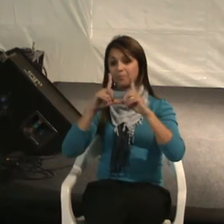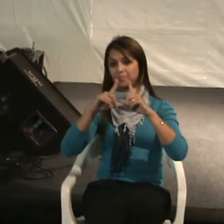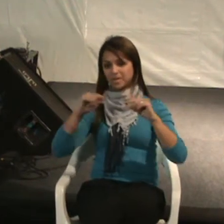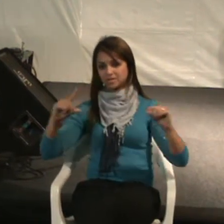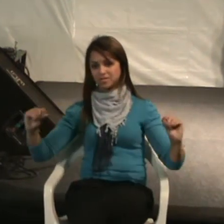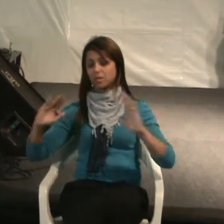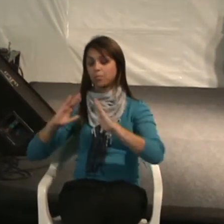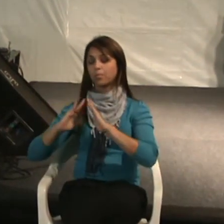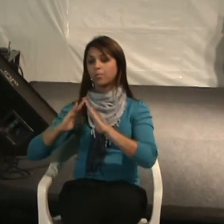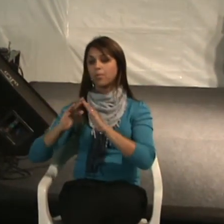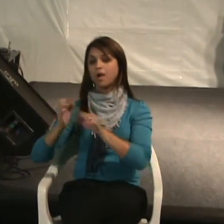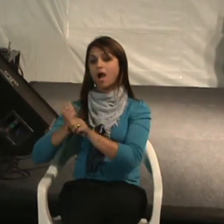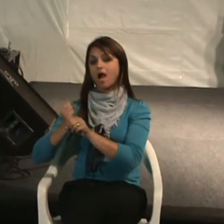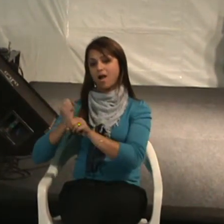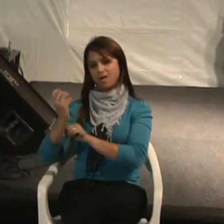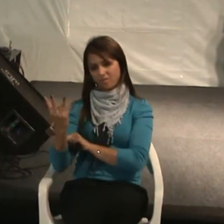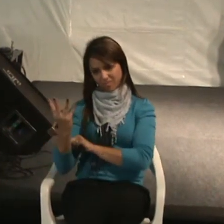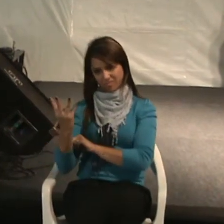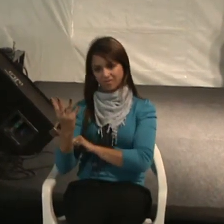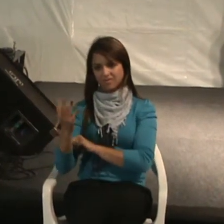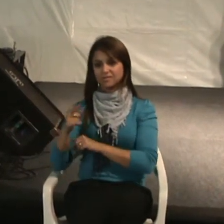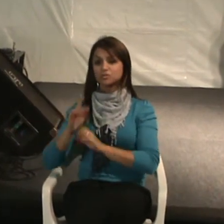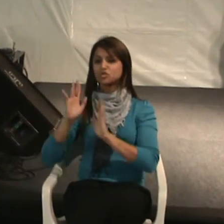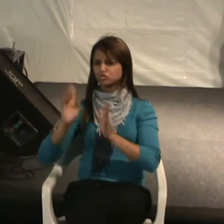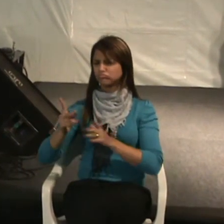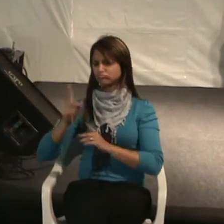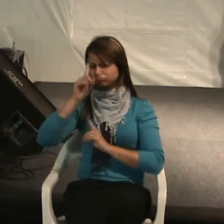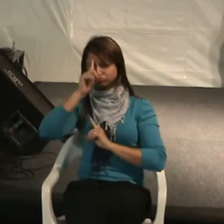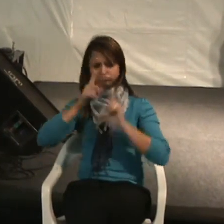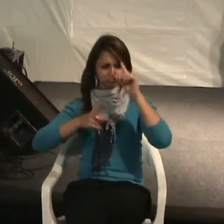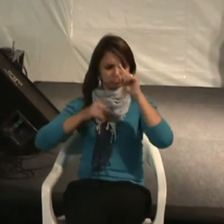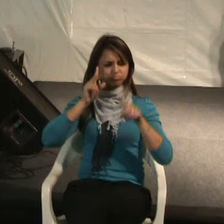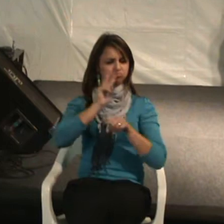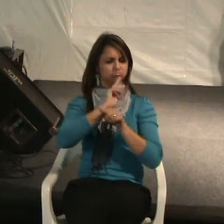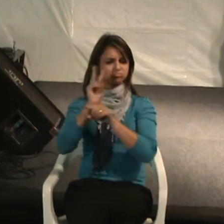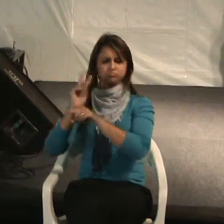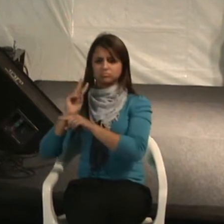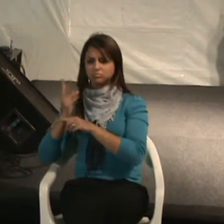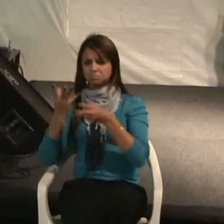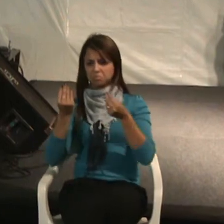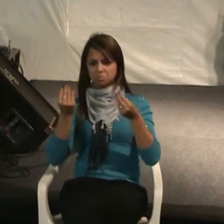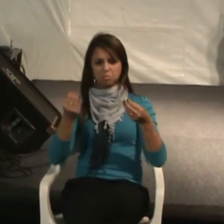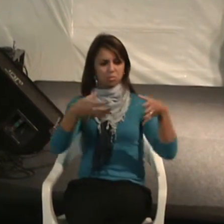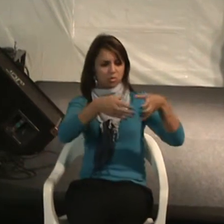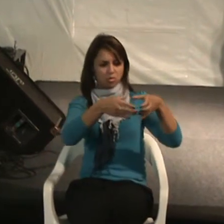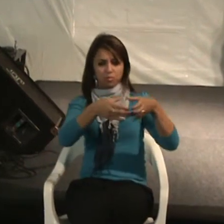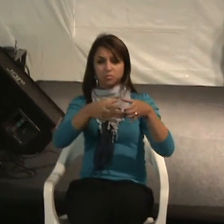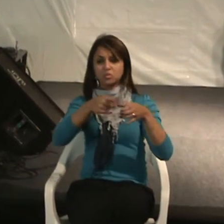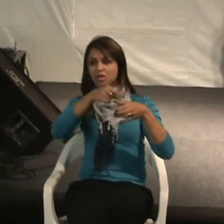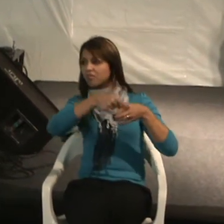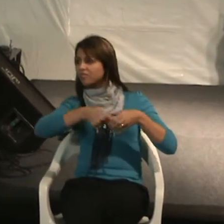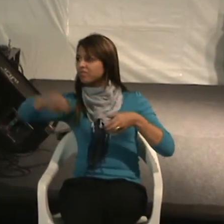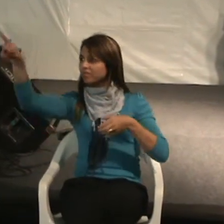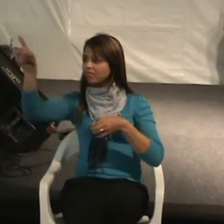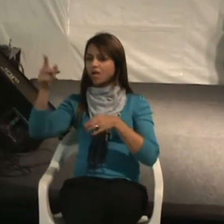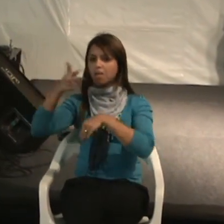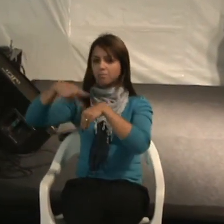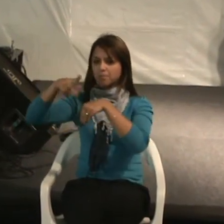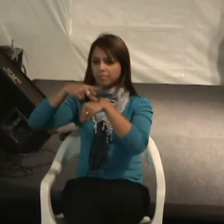residiu por quatro anos, período em que chefiou várias delegações brasileiras, em missões para Inglaterra, Venezuela,